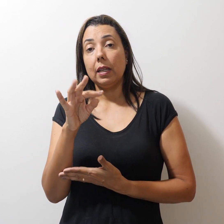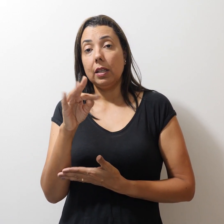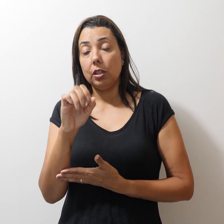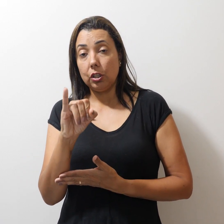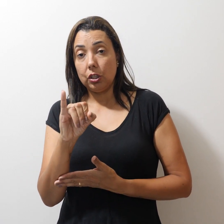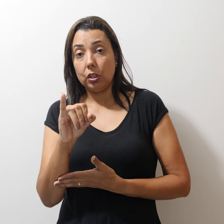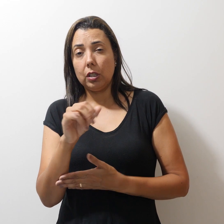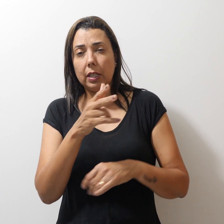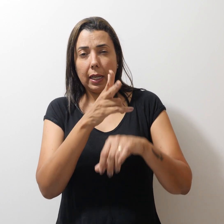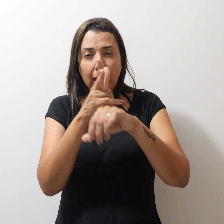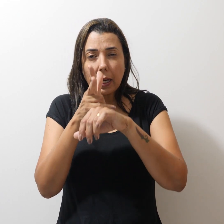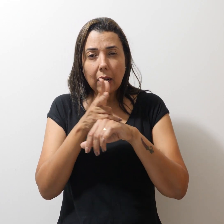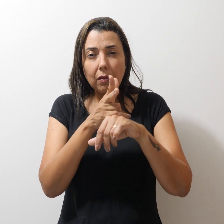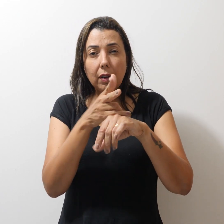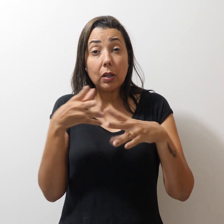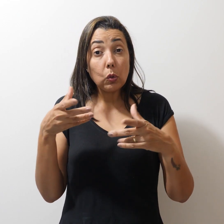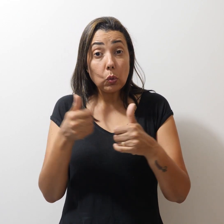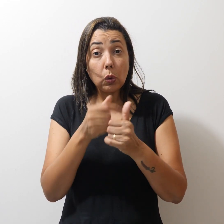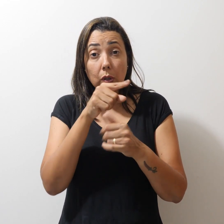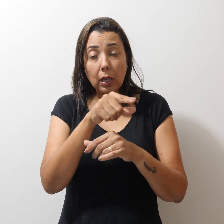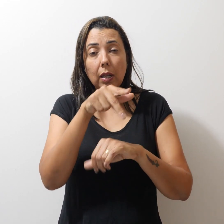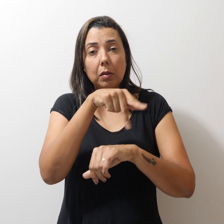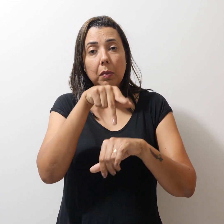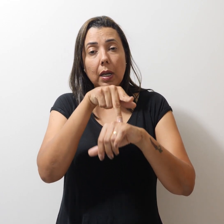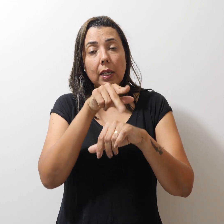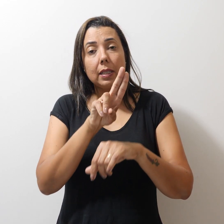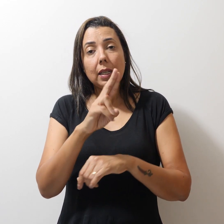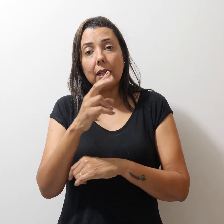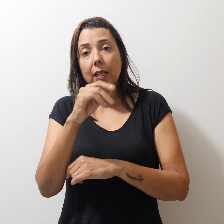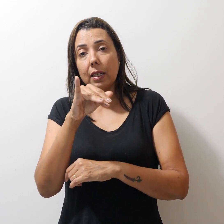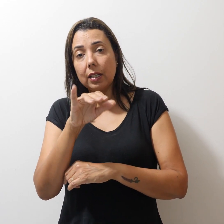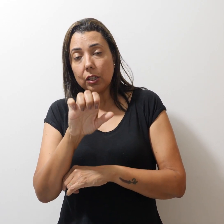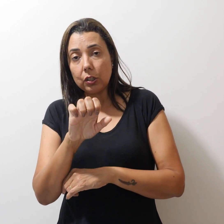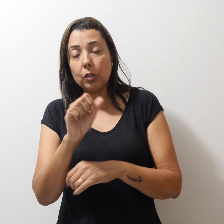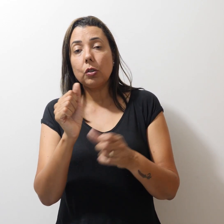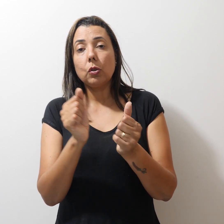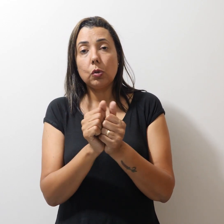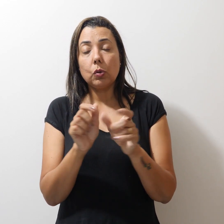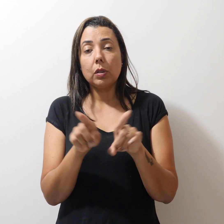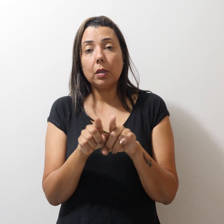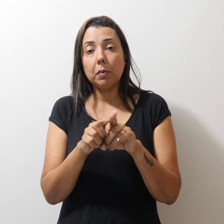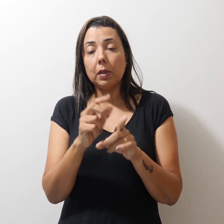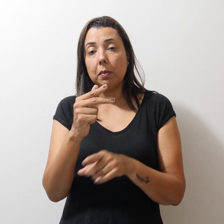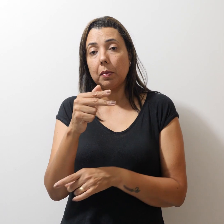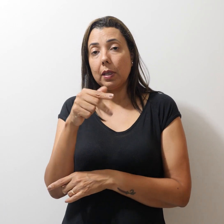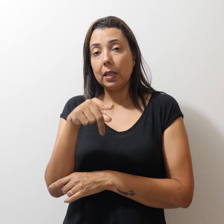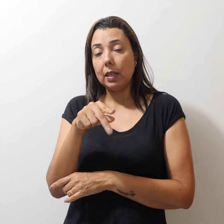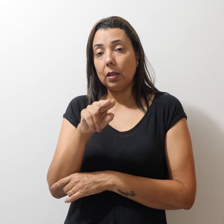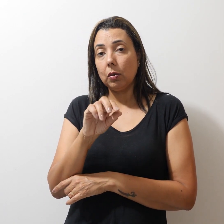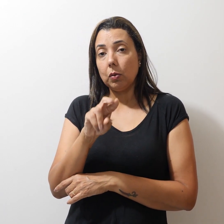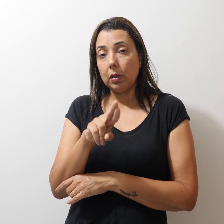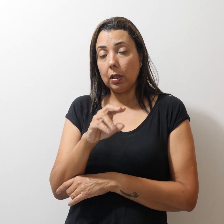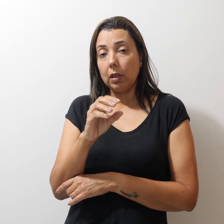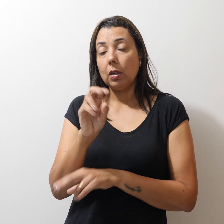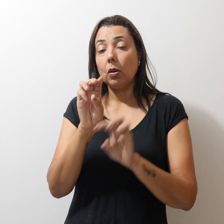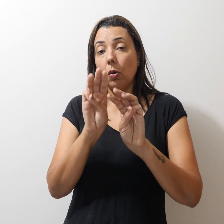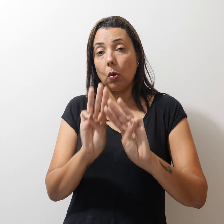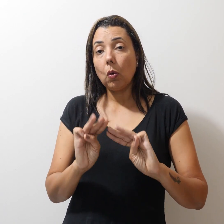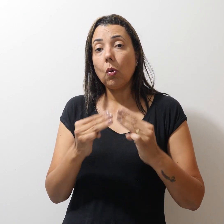inteiramente no Haiti em parceria com o PNUD ONU em 2022.